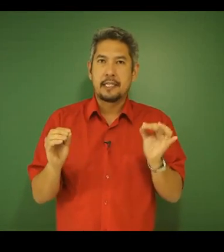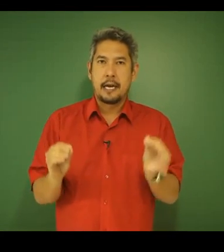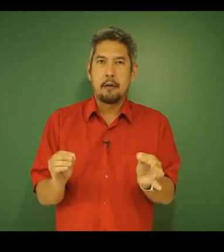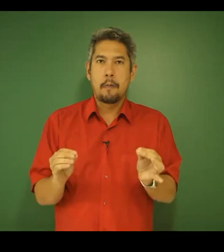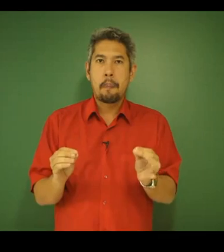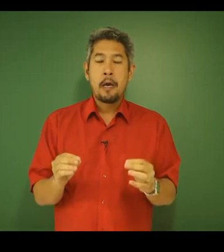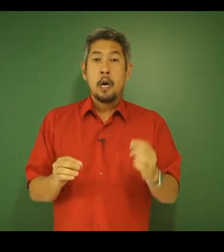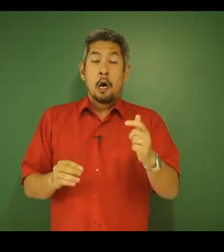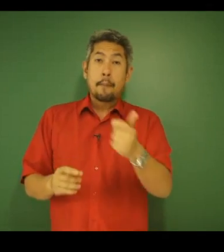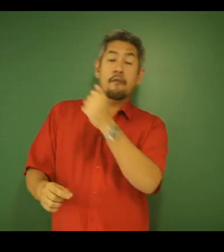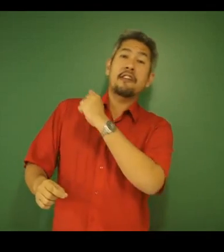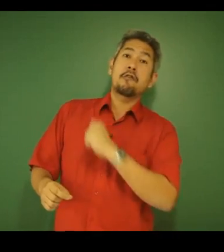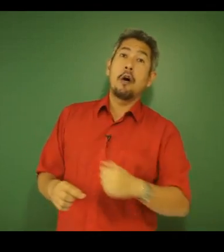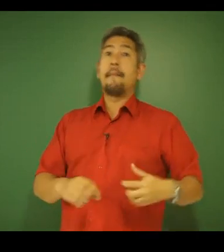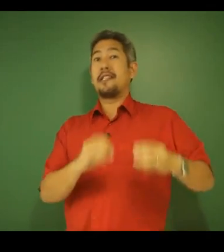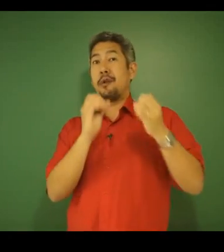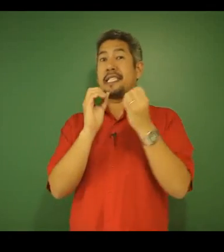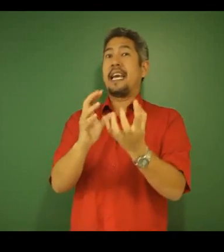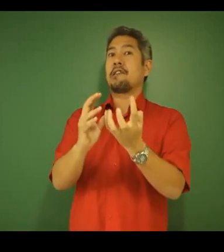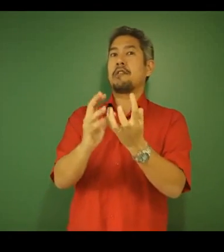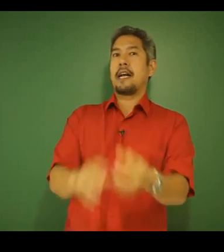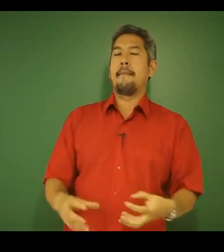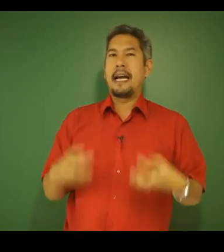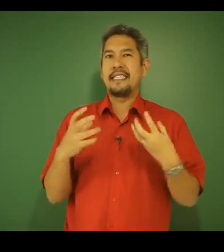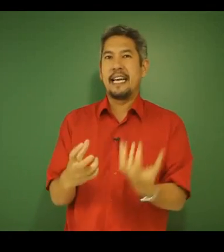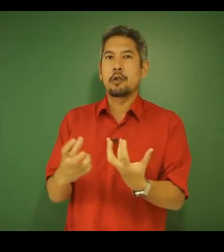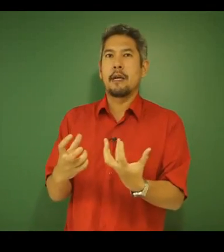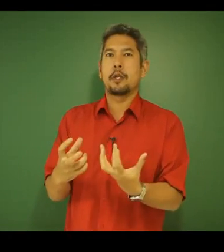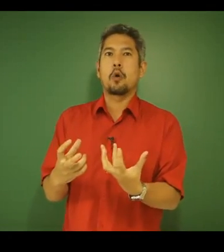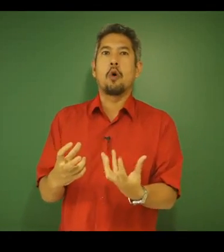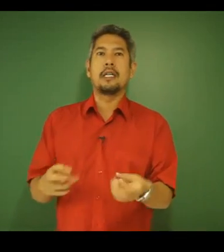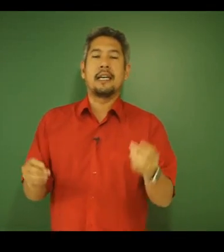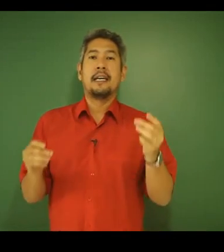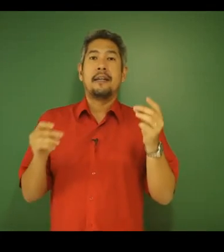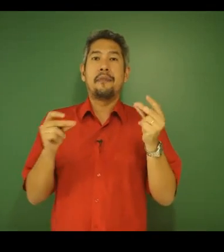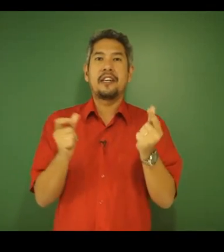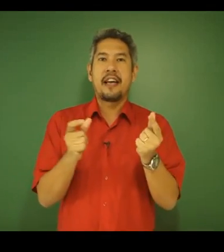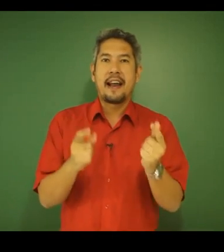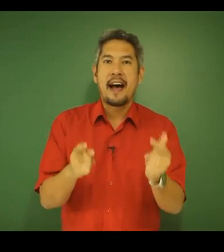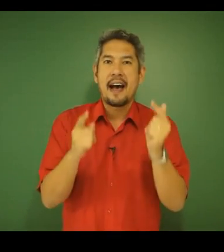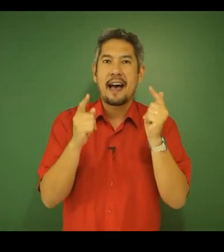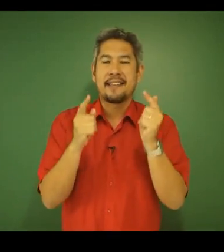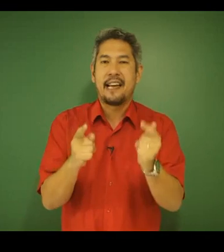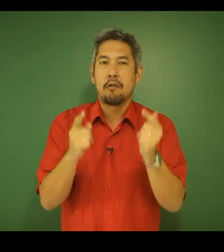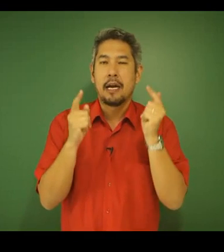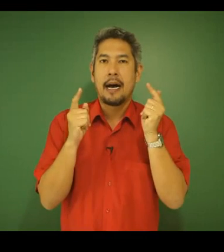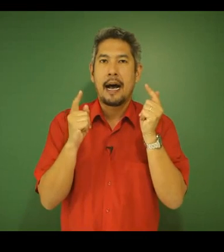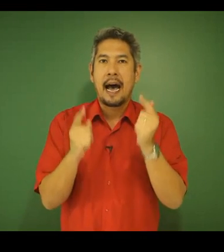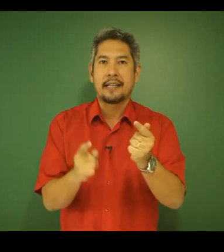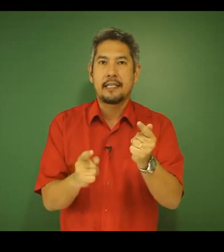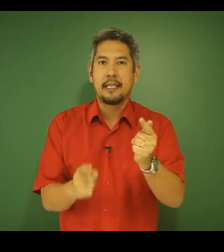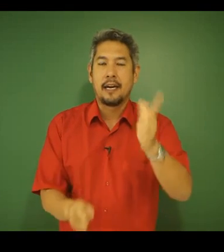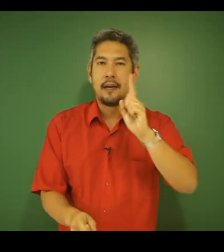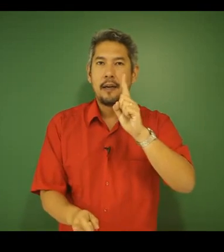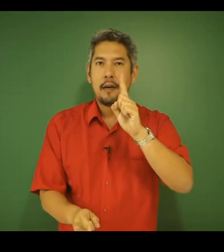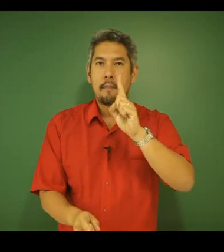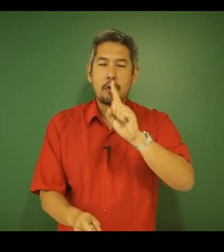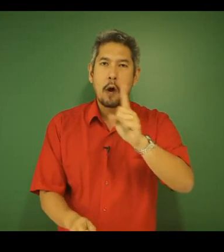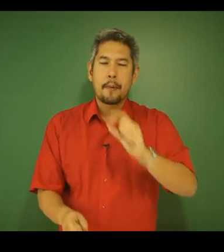célula. Professor, mas o excesso de H+, dentro da mitocôndria, deixará a célula ácida. Mas não é um